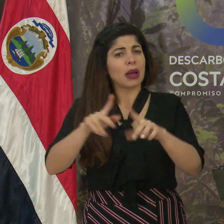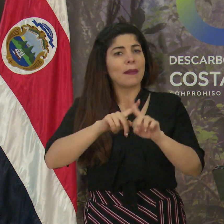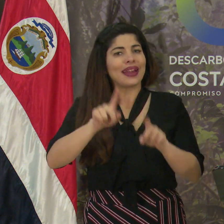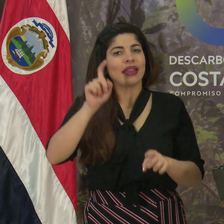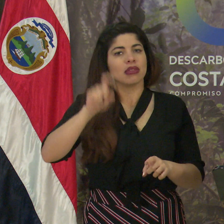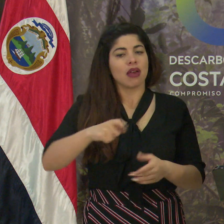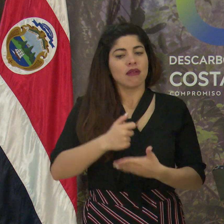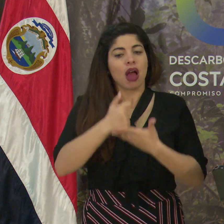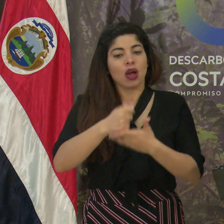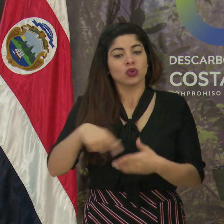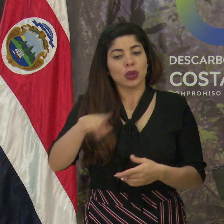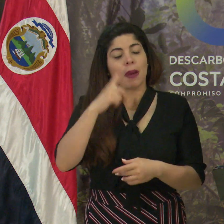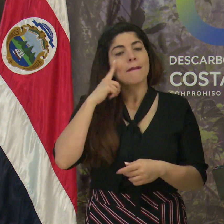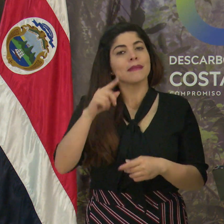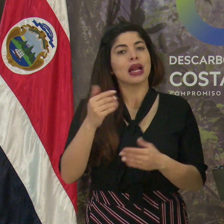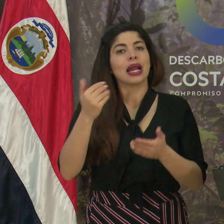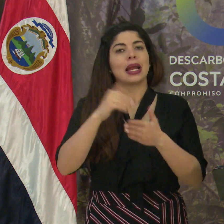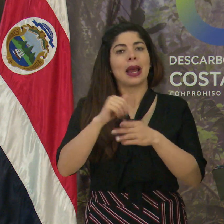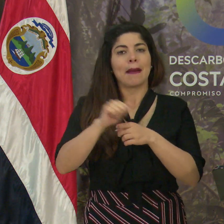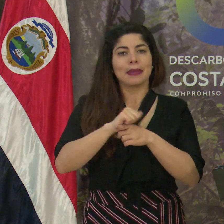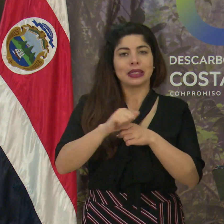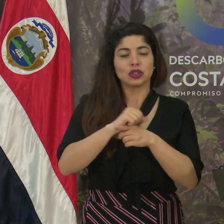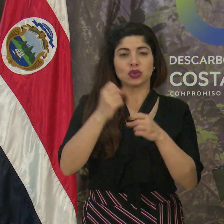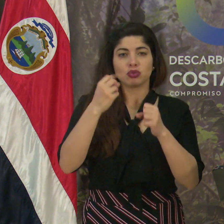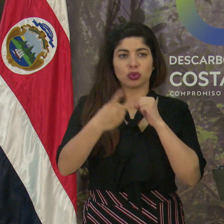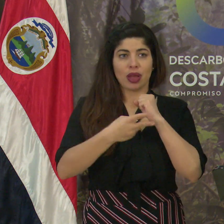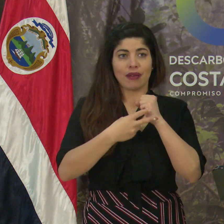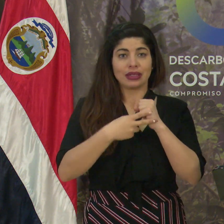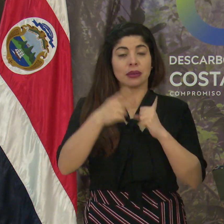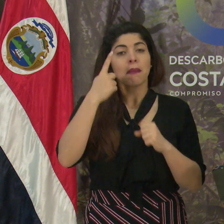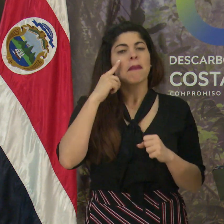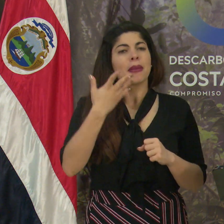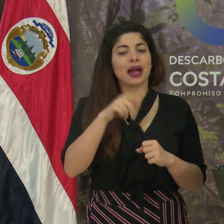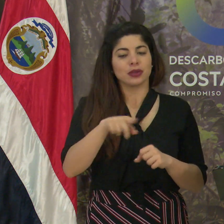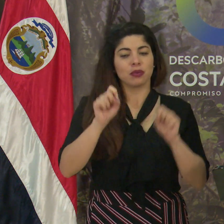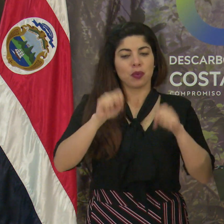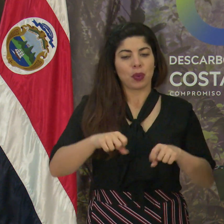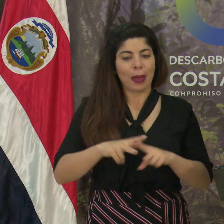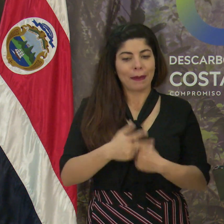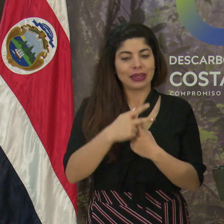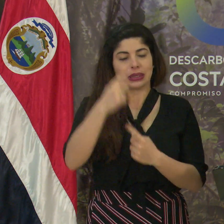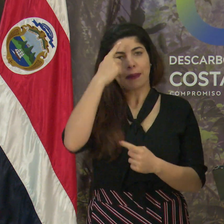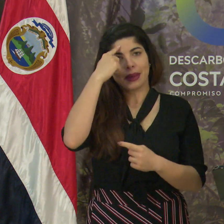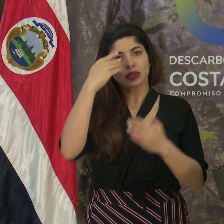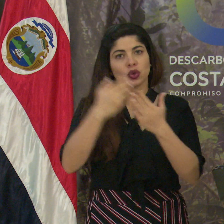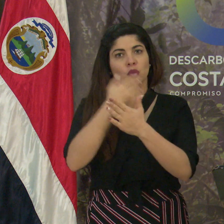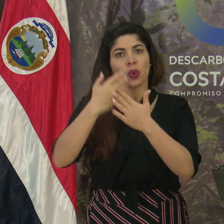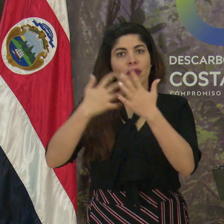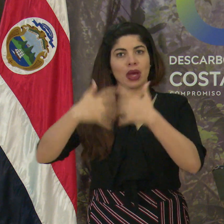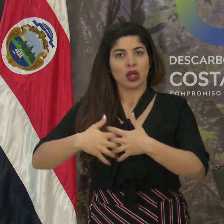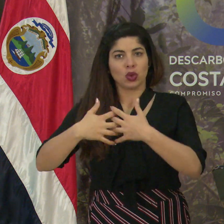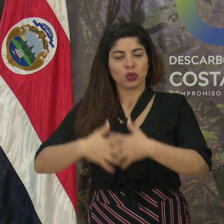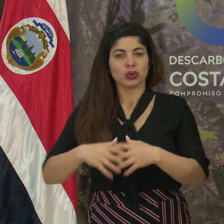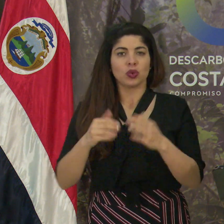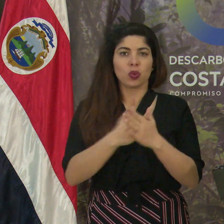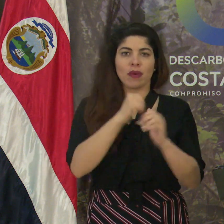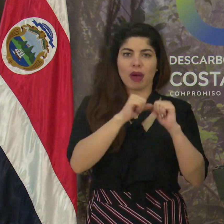hay que ayudarlos en su recapacitación en muchos casos para poder empezar a pensar en nuevas industrias y áreas.